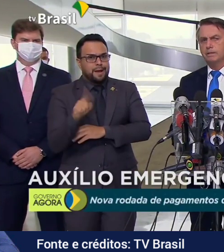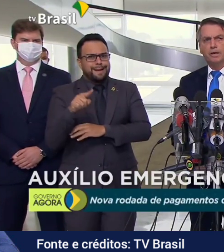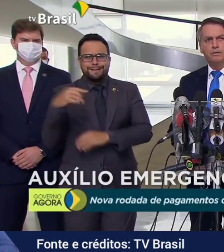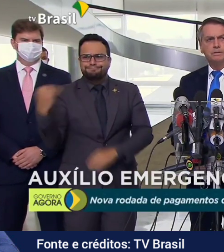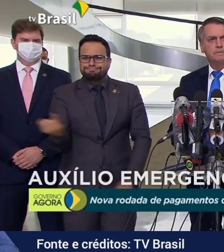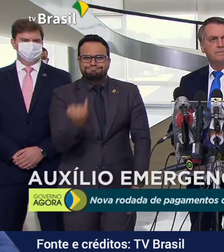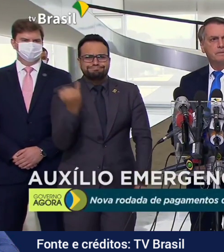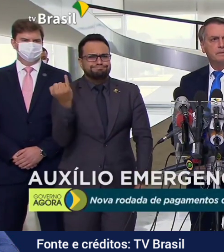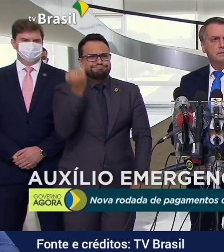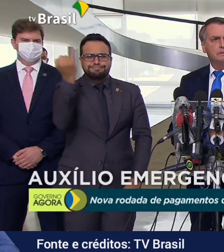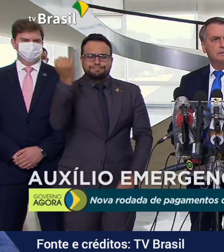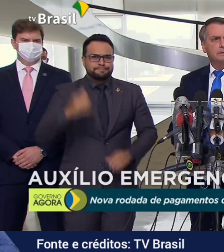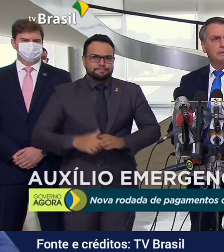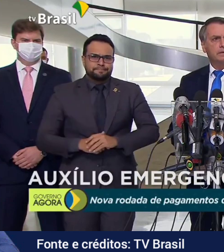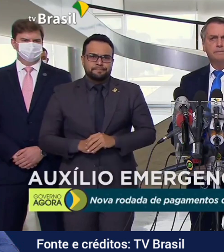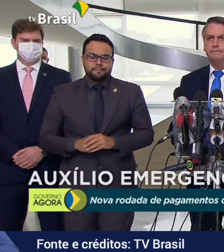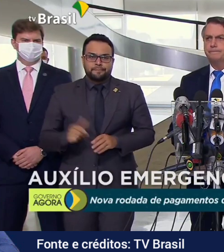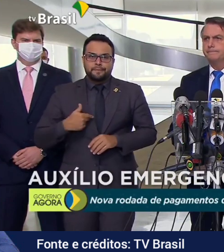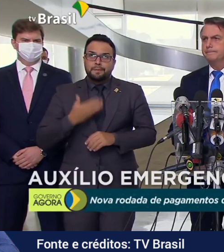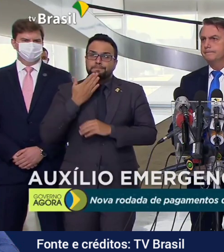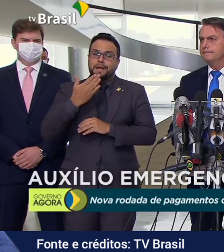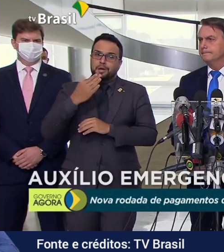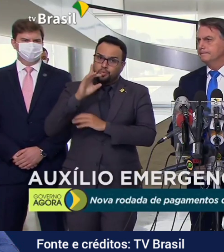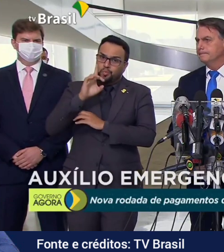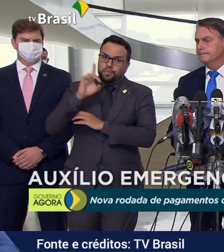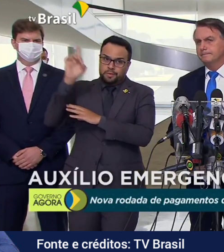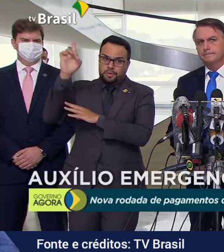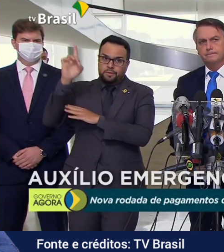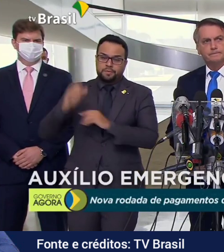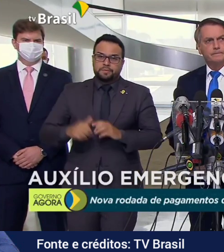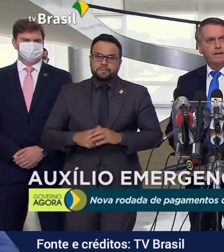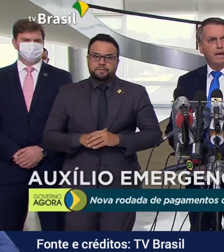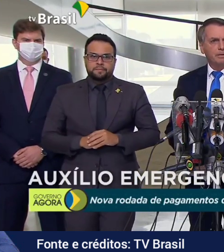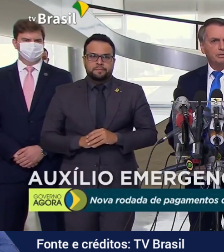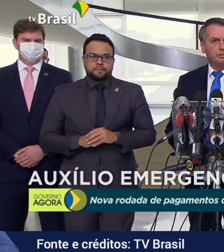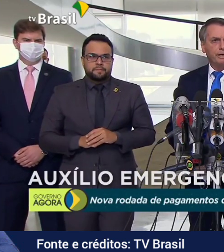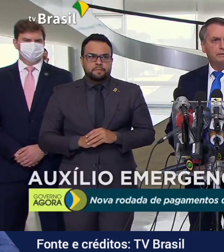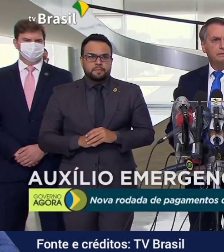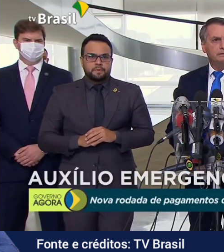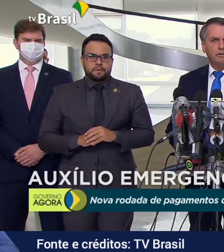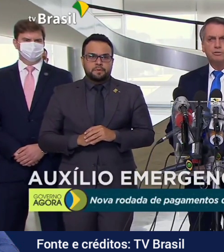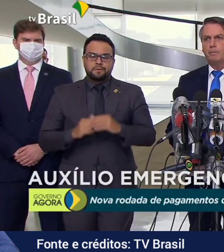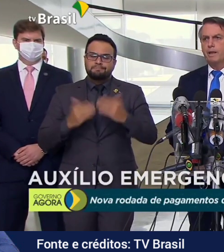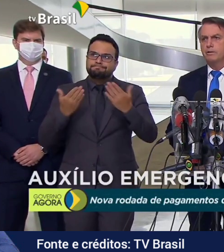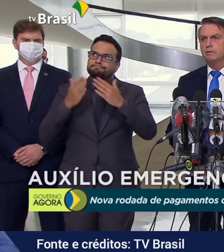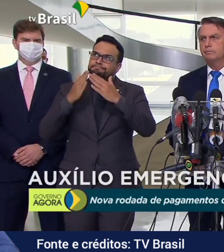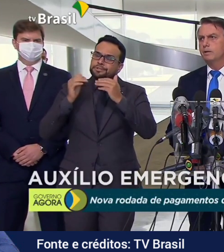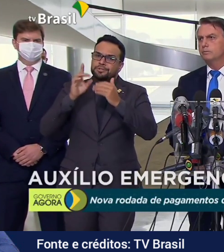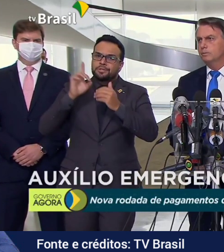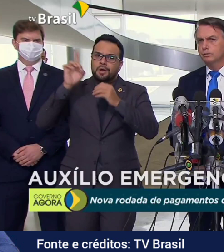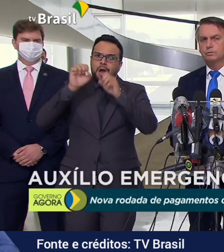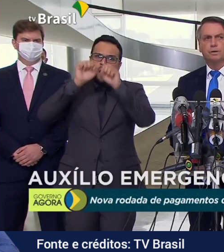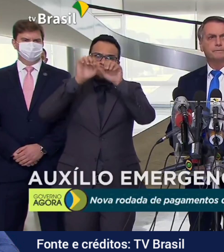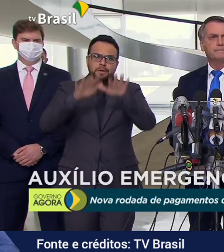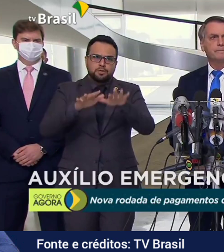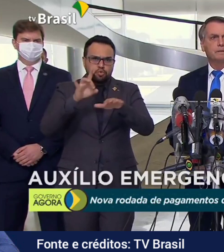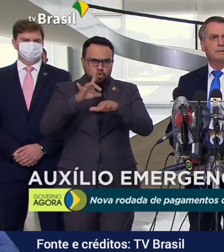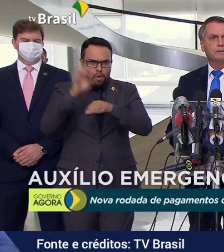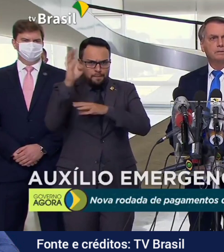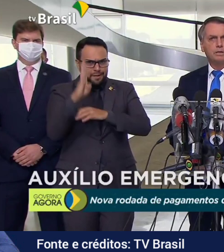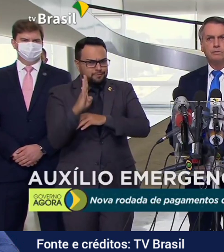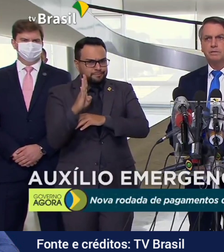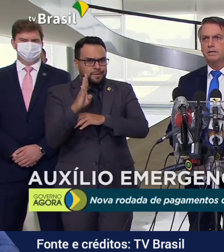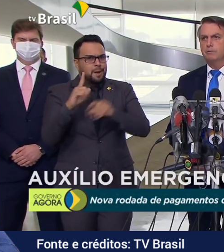Peço a Deus que abençoe não só o Brasil, mas o mundo todo.